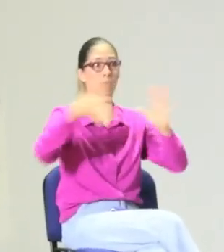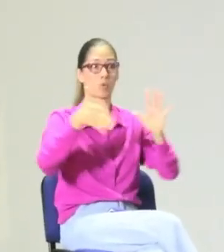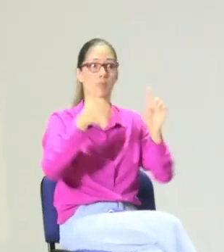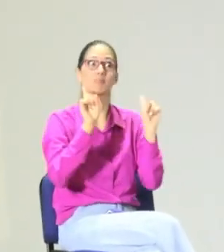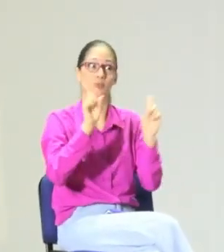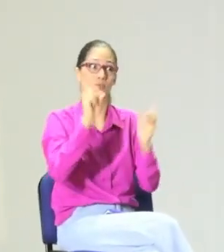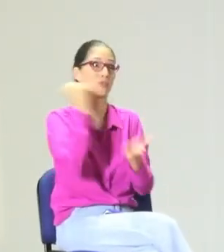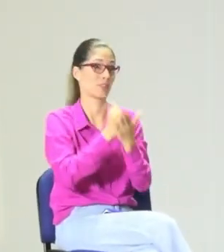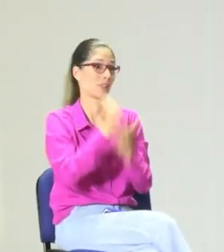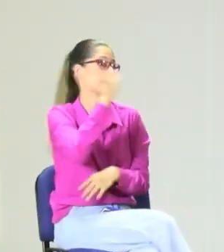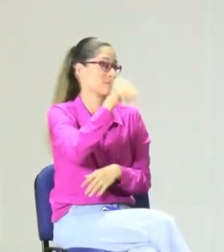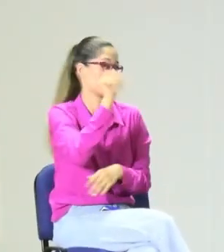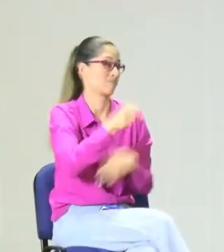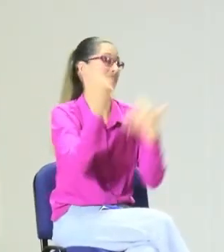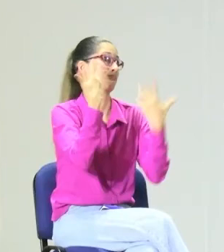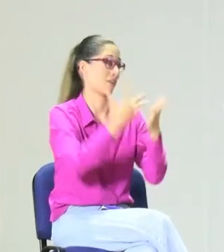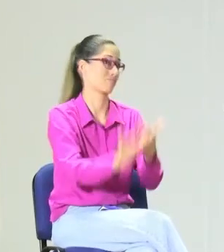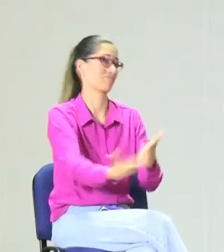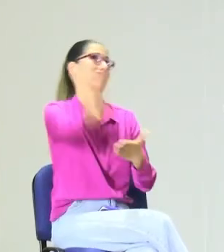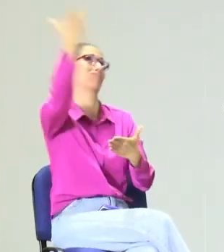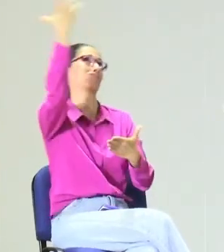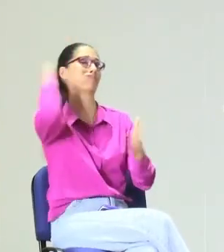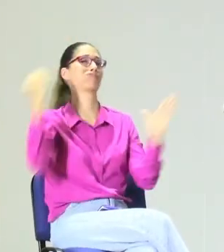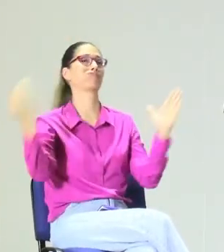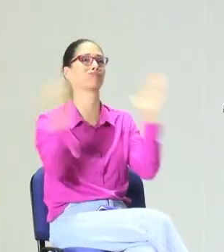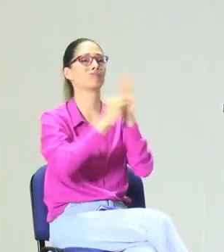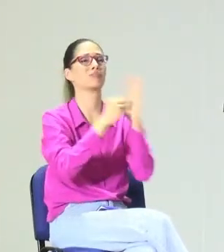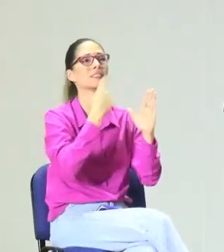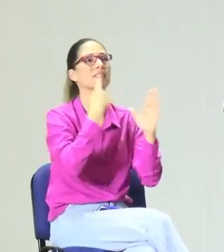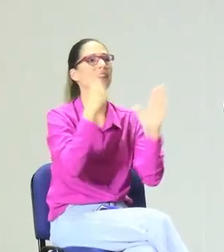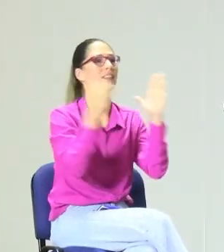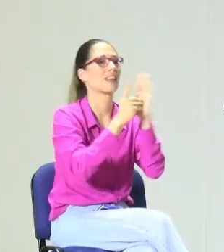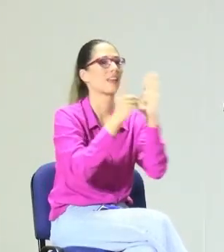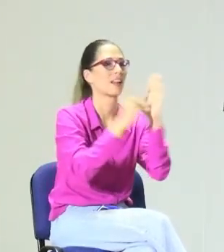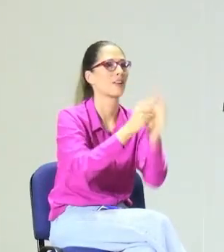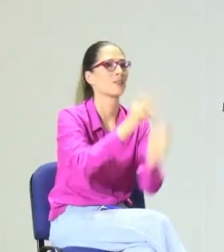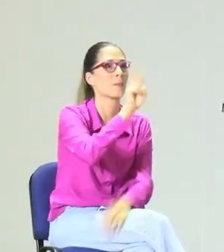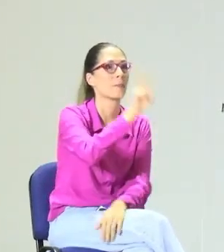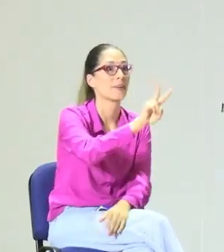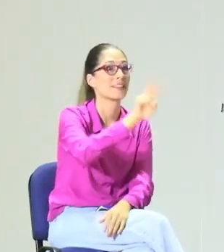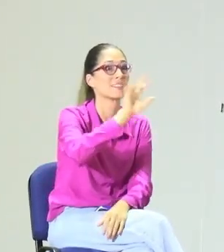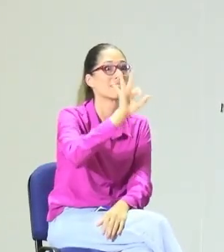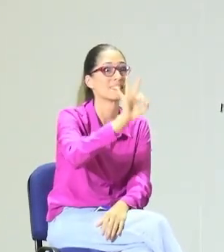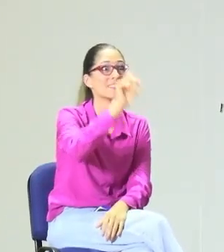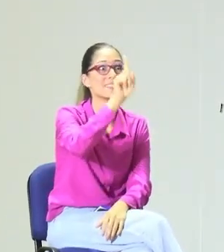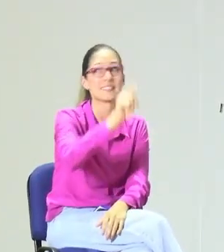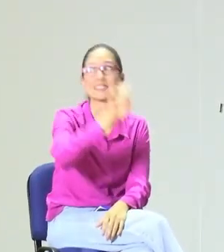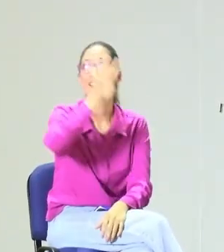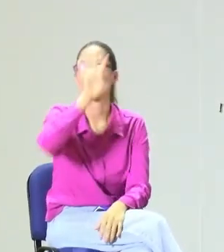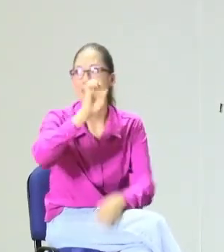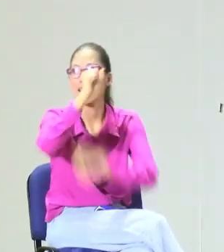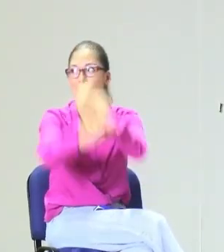pensando en ese vacío, que no hay un modelo lingüístico en esa institución, pues debemos pensar en el decreto